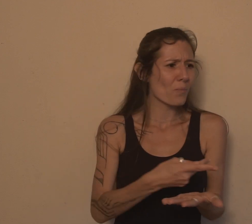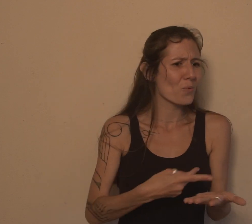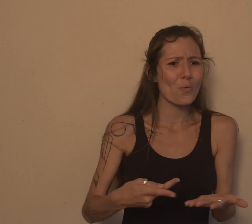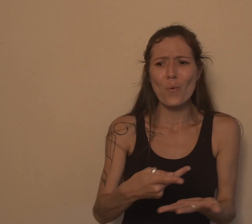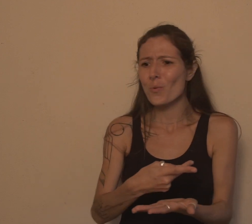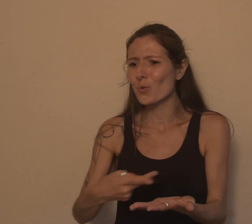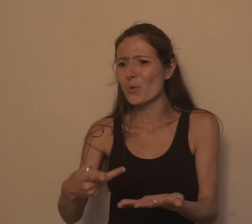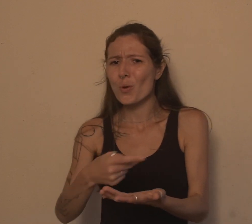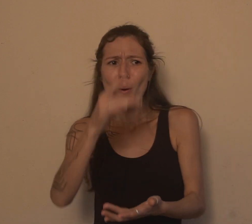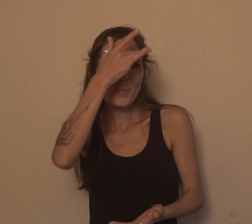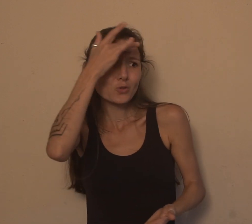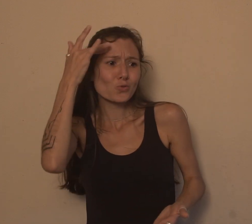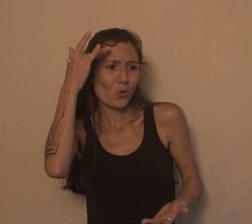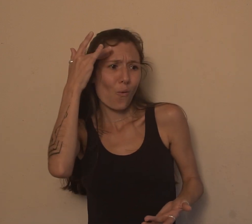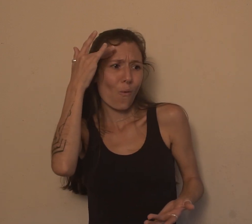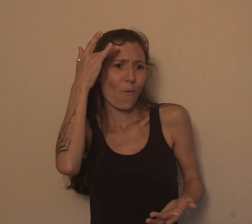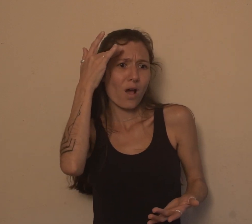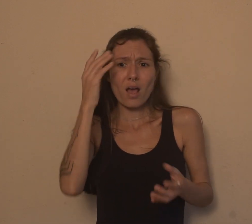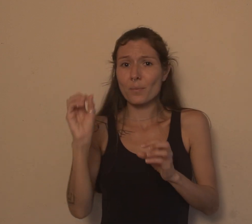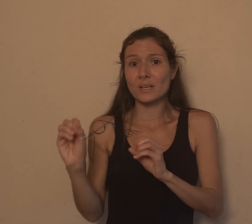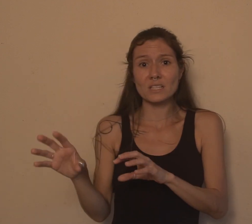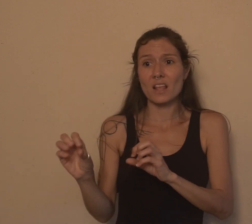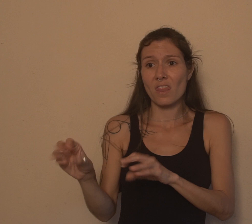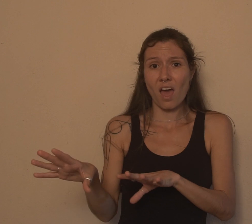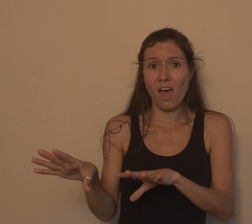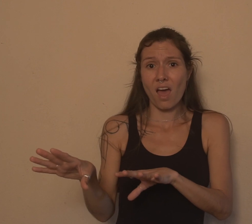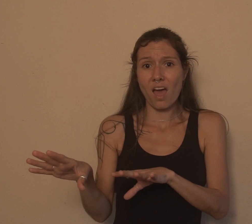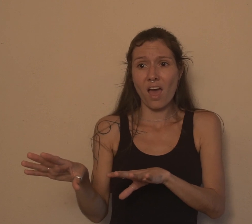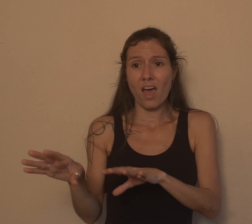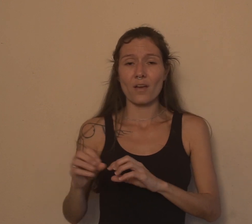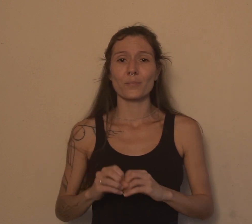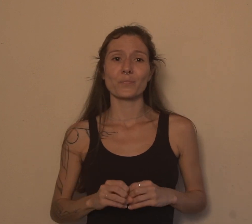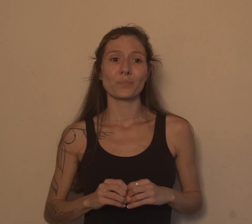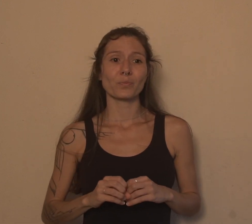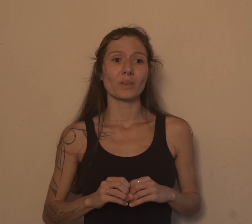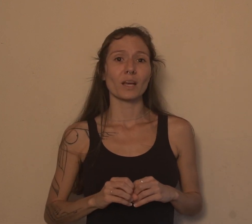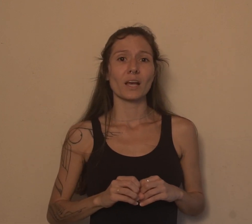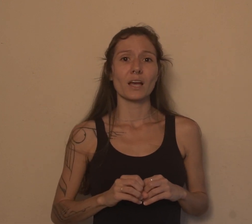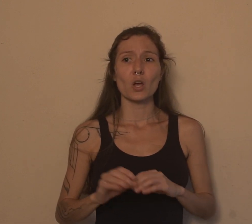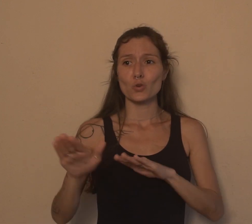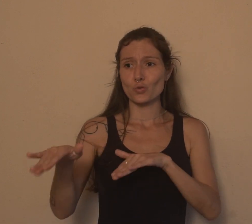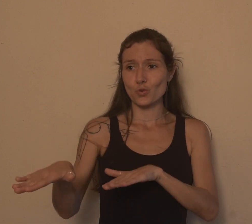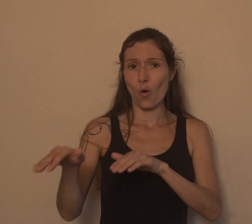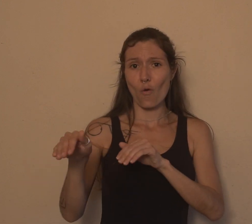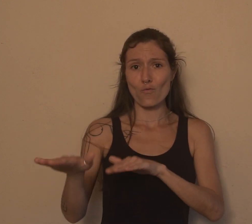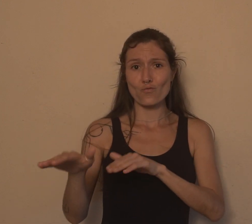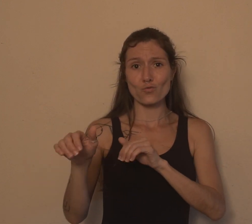porque eu sei, às vezes, hoje, não sei, amanhã, né, o que pode acontecer. E aí, mas hoje, na